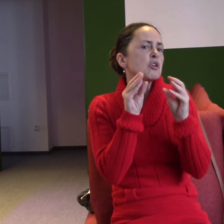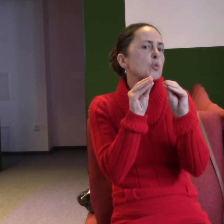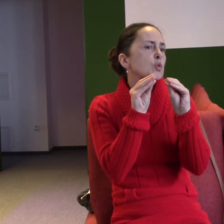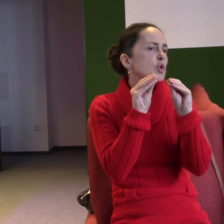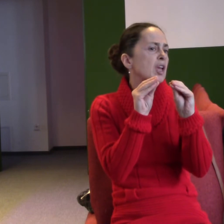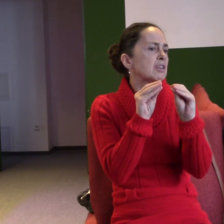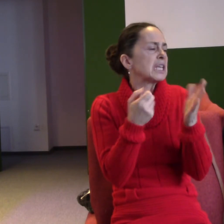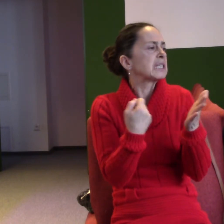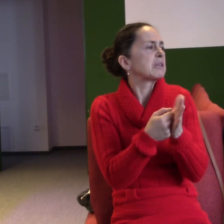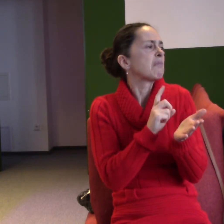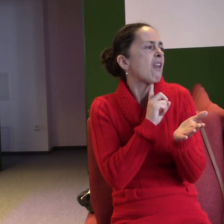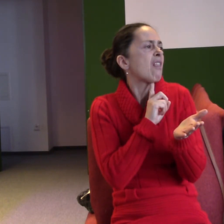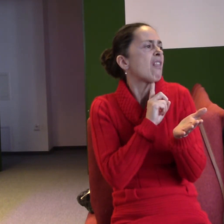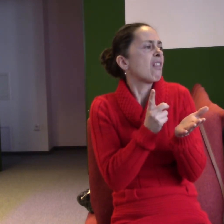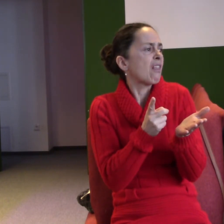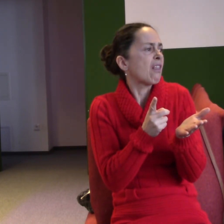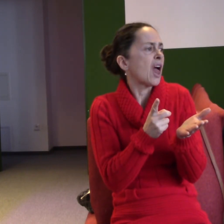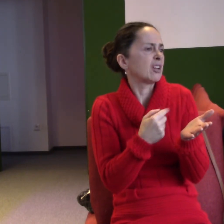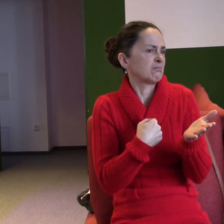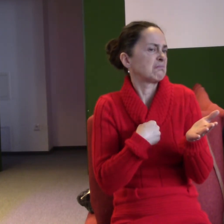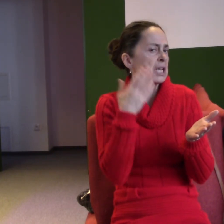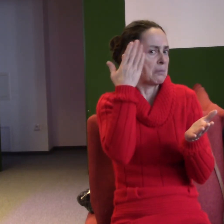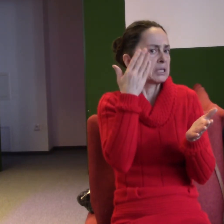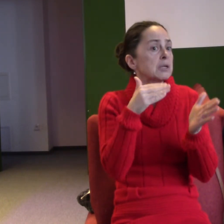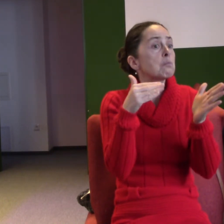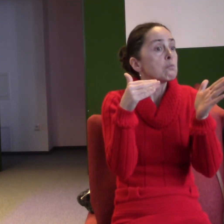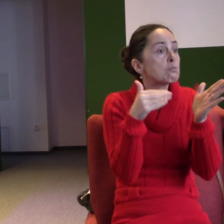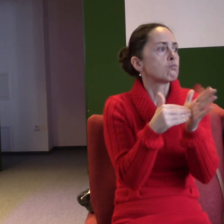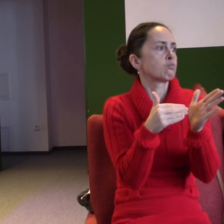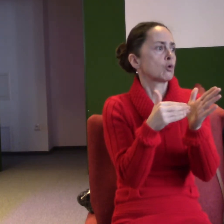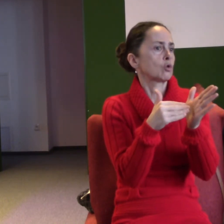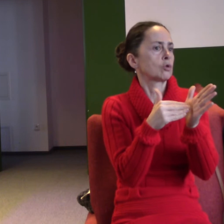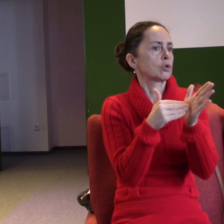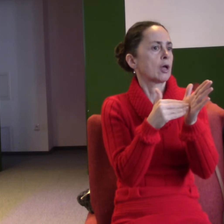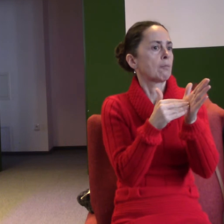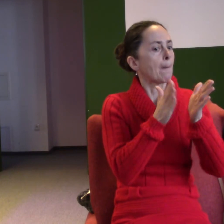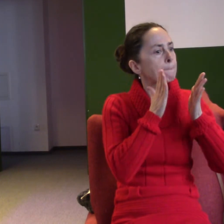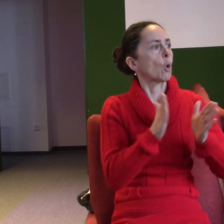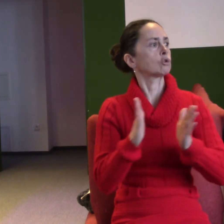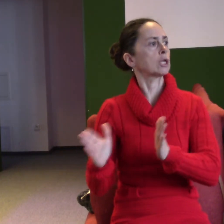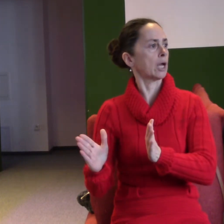tak si říkám, že je potřeba, abychom trošku v tom udělali takový malý